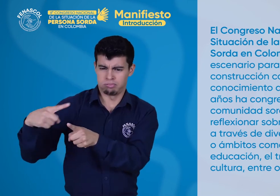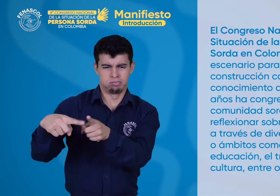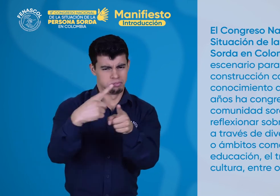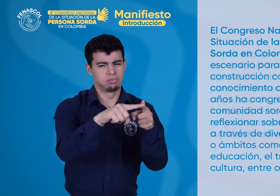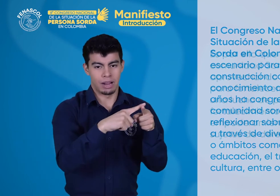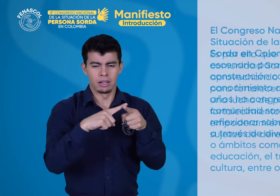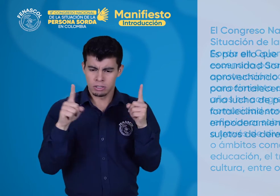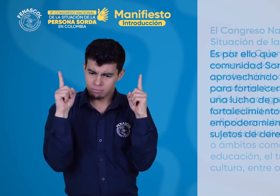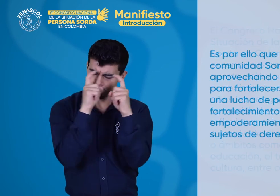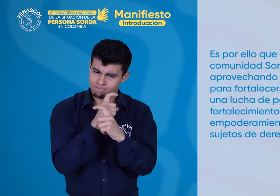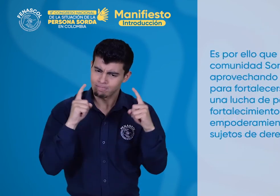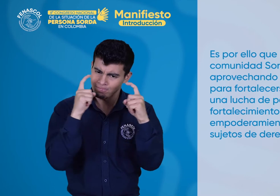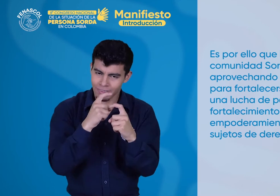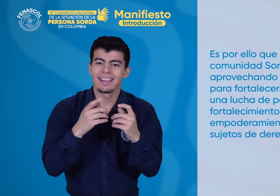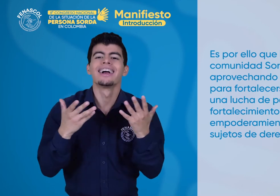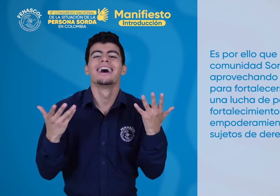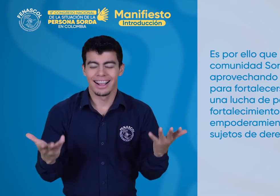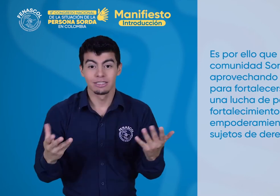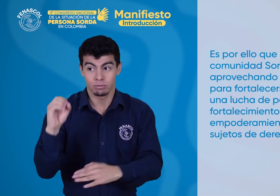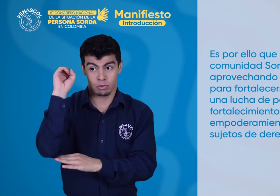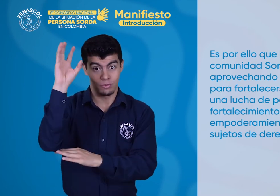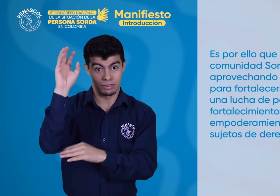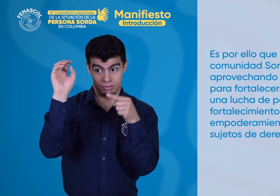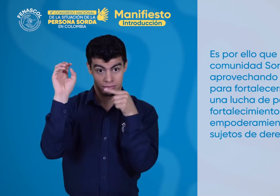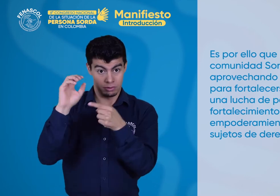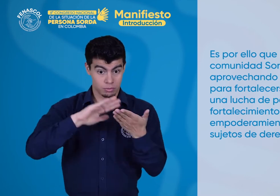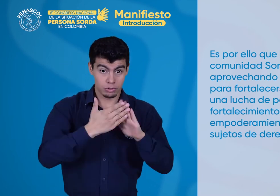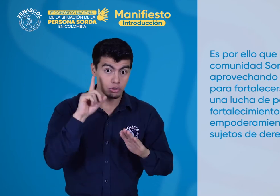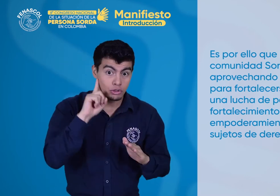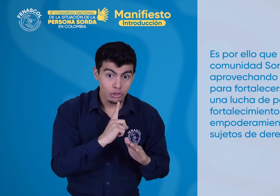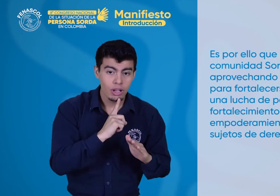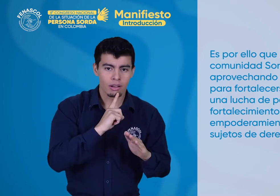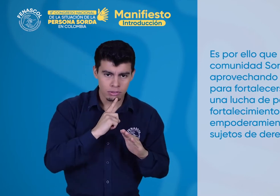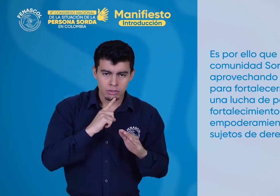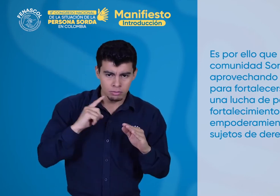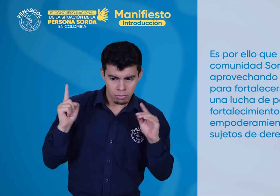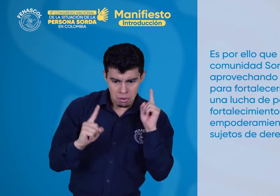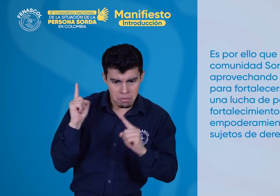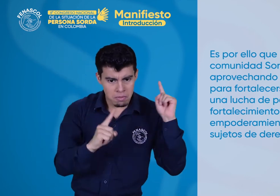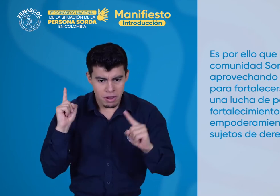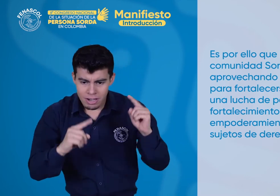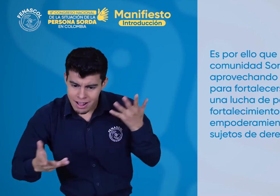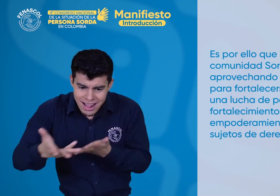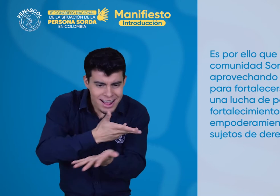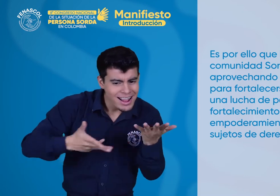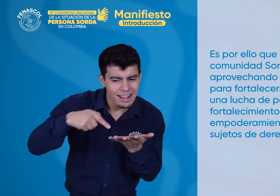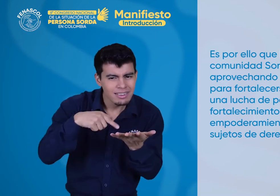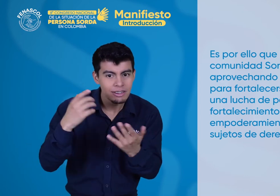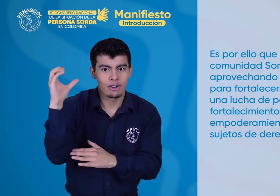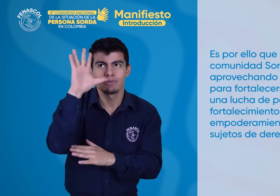Es por ello que la comunidad sorda sigue aprovechando este espacio para fortalecerse y